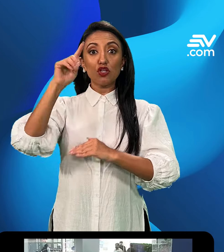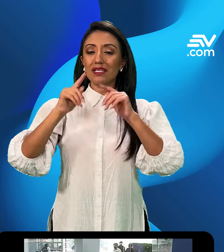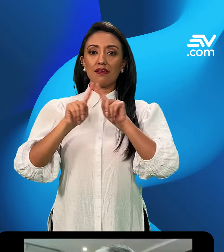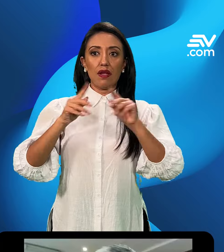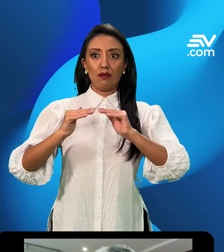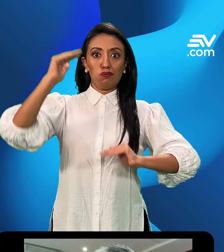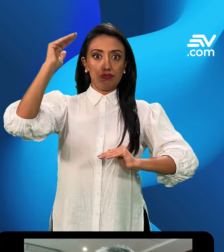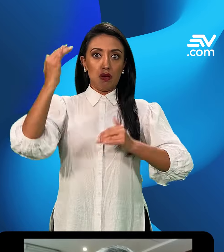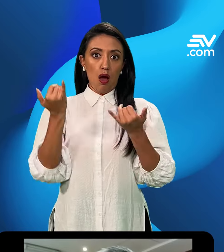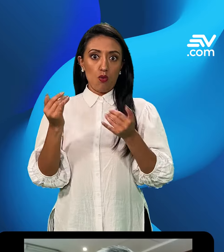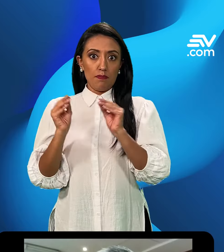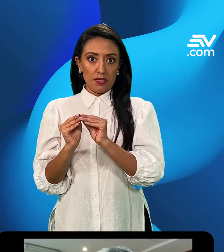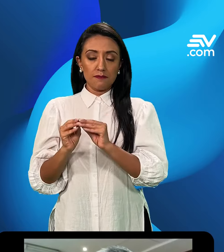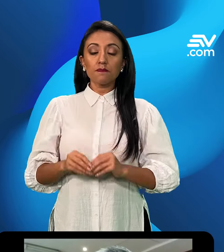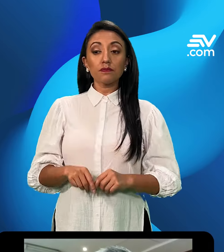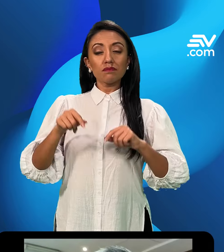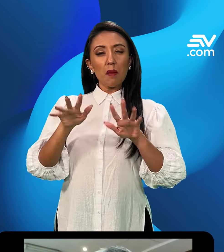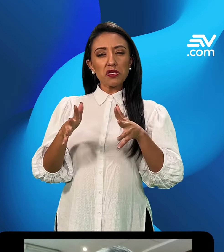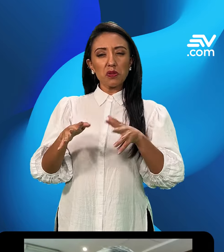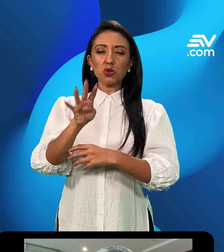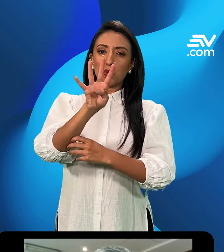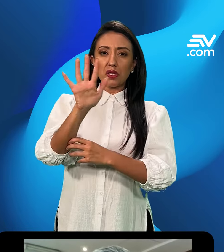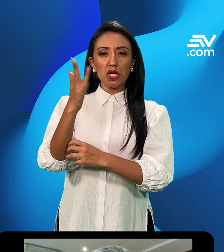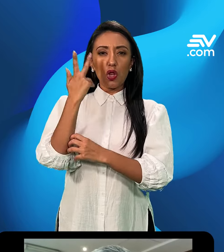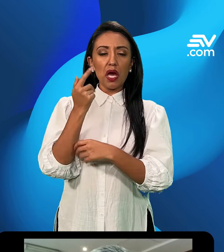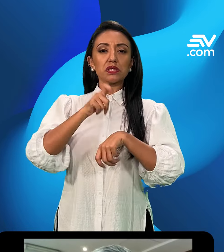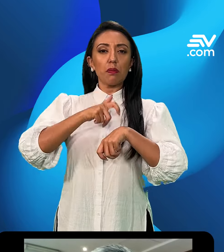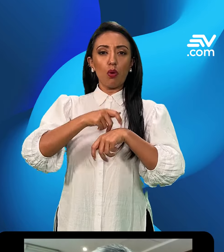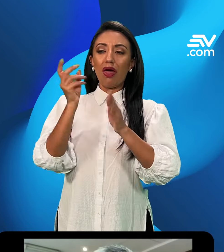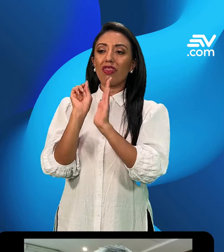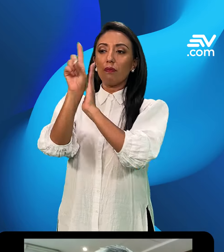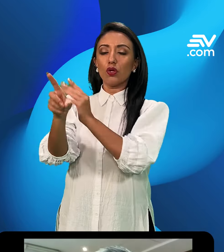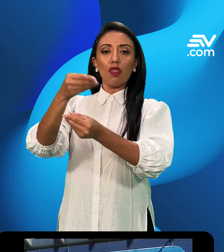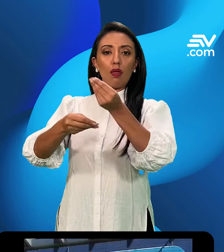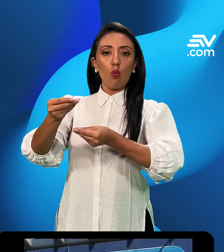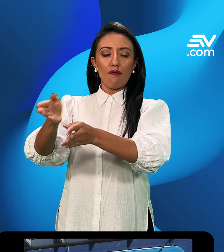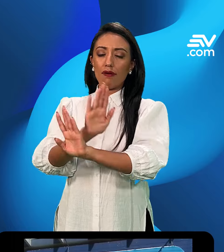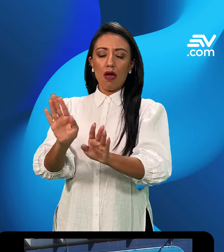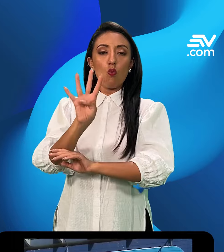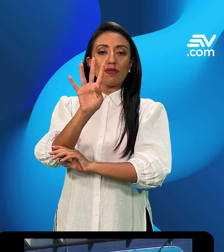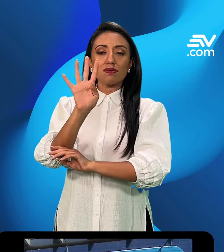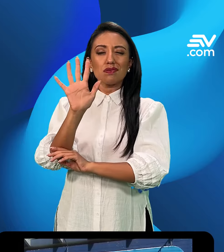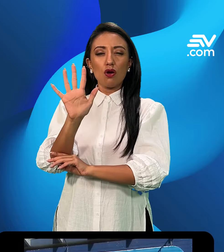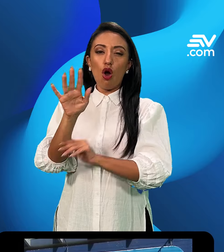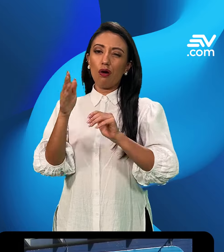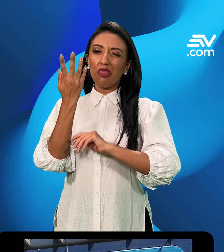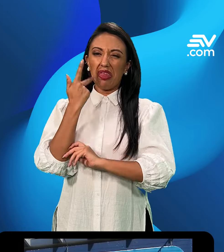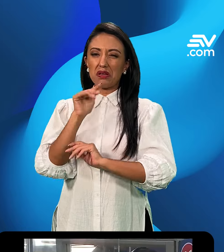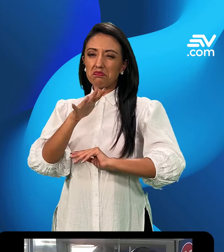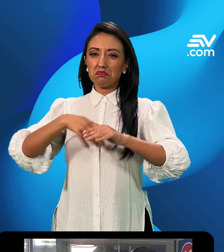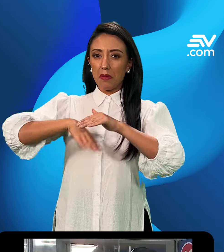dólares. Estamos demorando máximo 45 días ya con la plata transferida en la cuenta. El Servicio de Rentas Internas